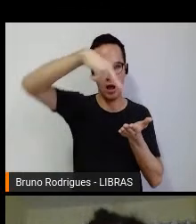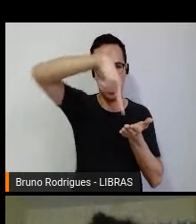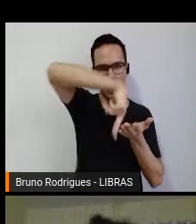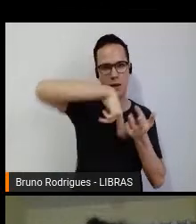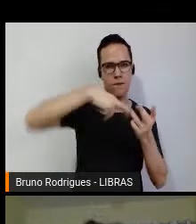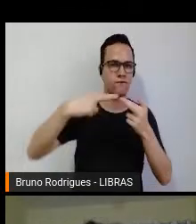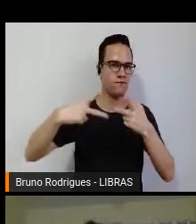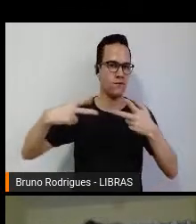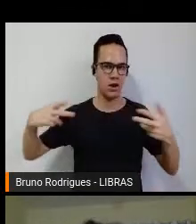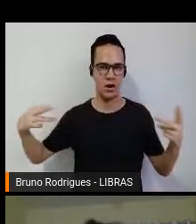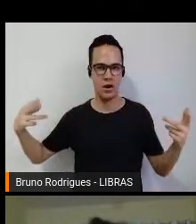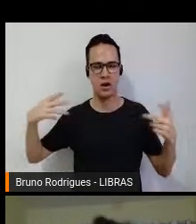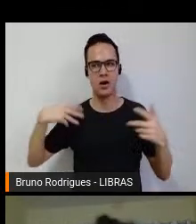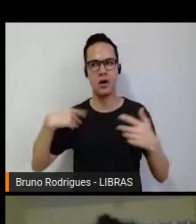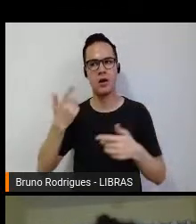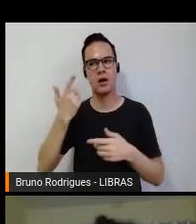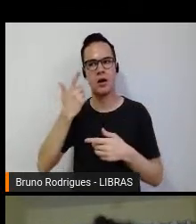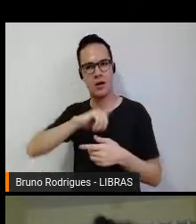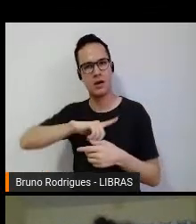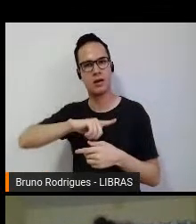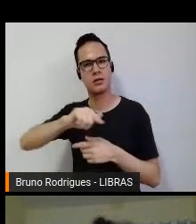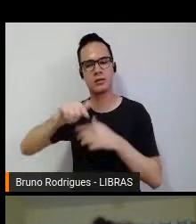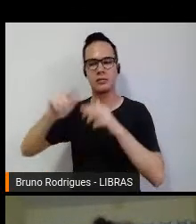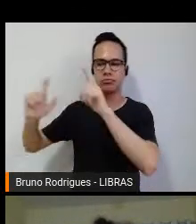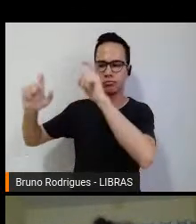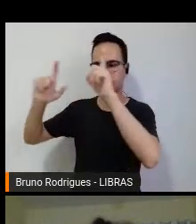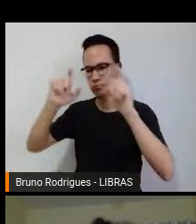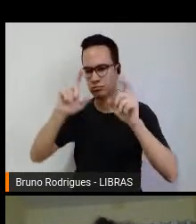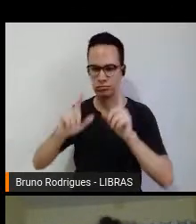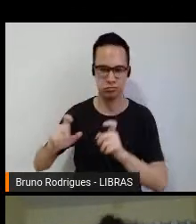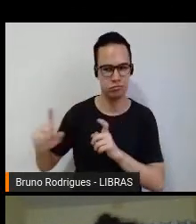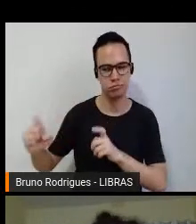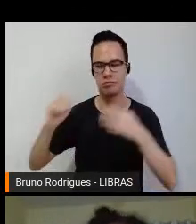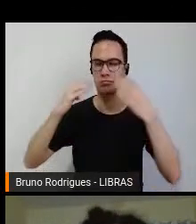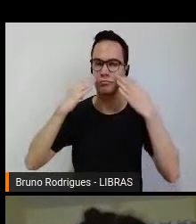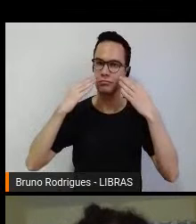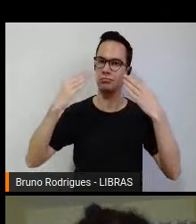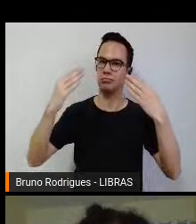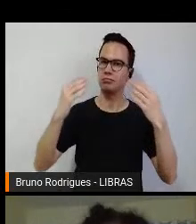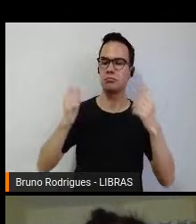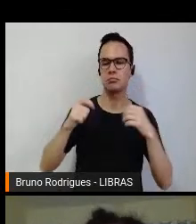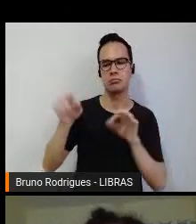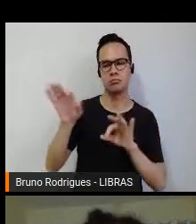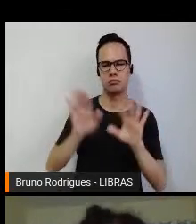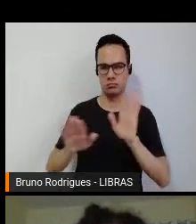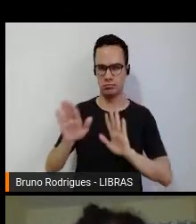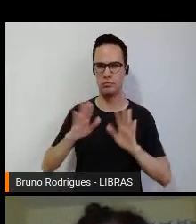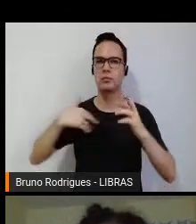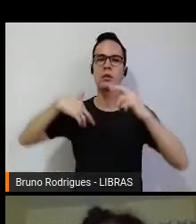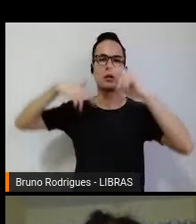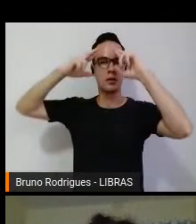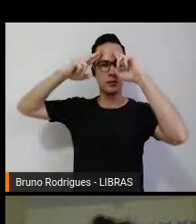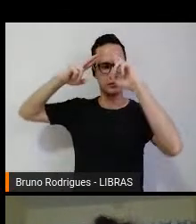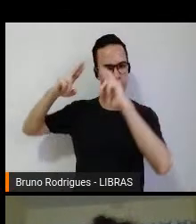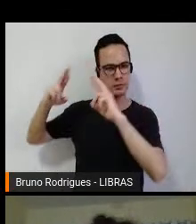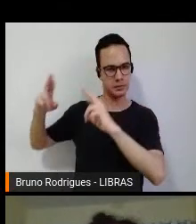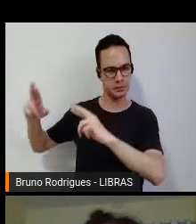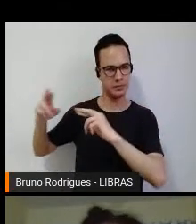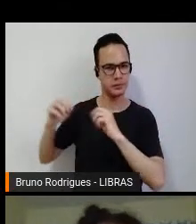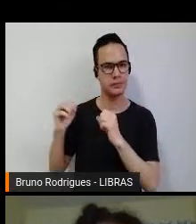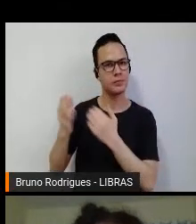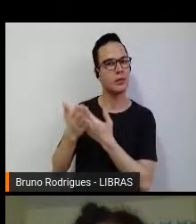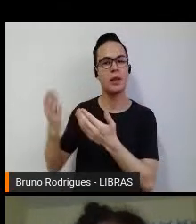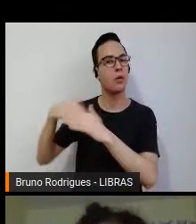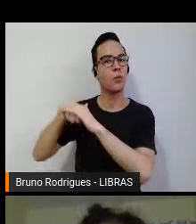que aí eu já tinha começado a fotografar, a ter o cuidado e o respeito, né, elas